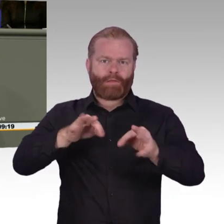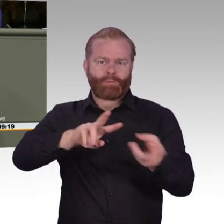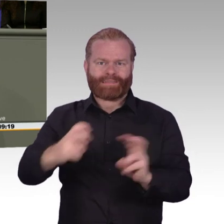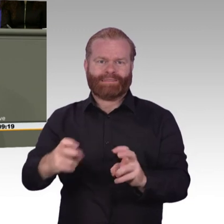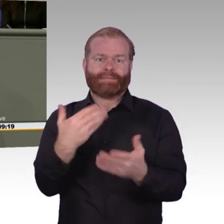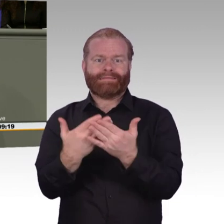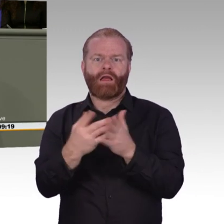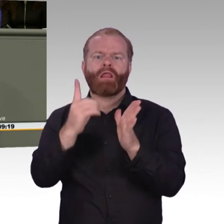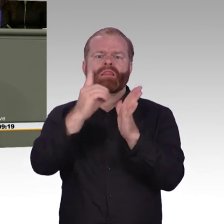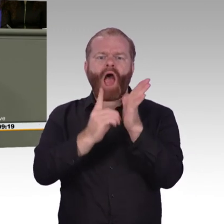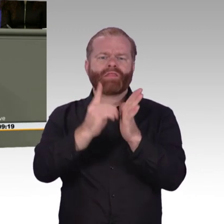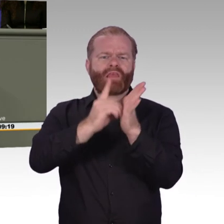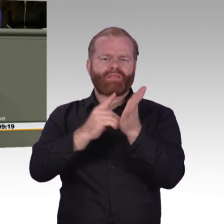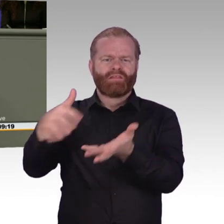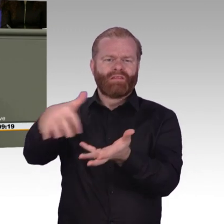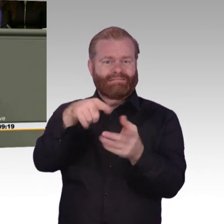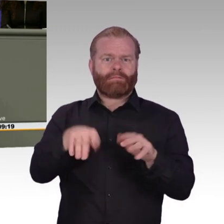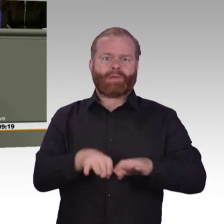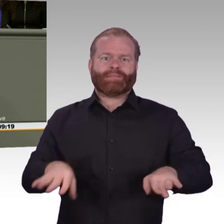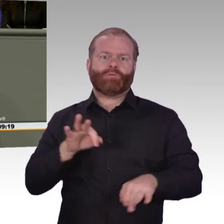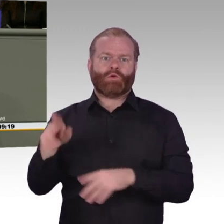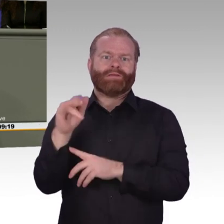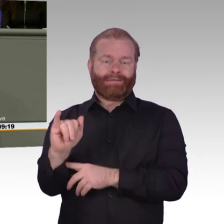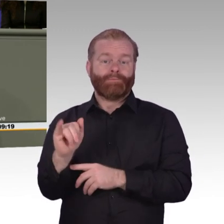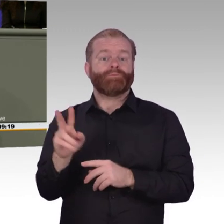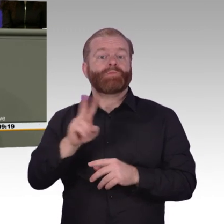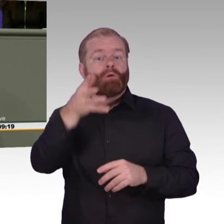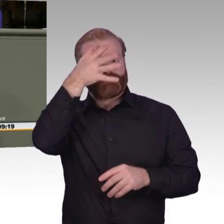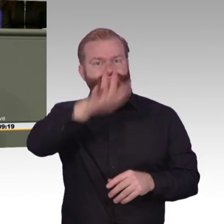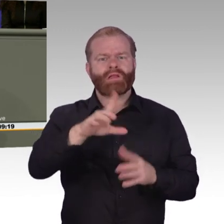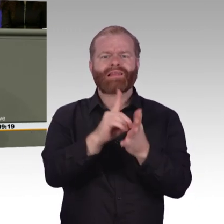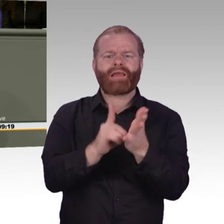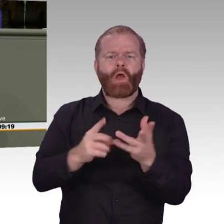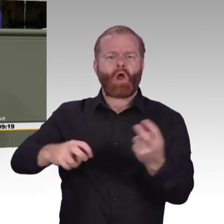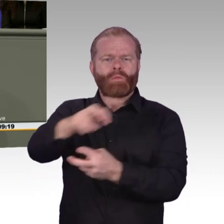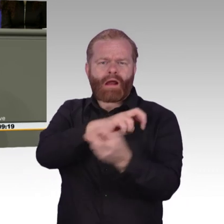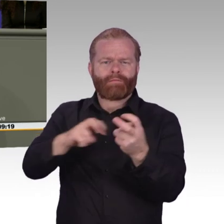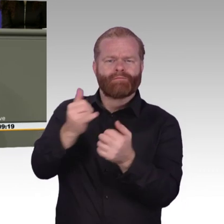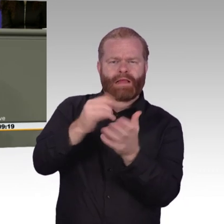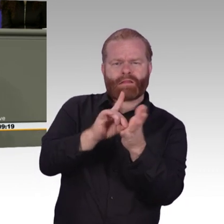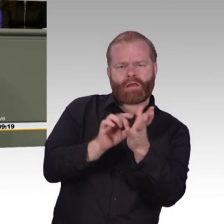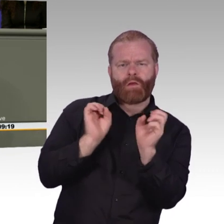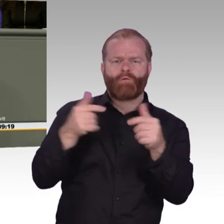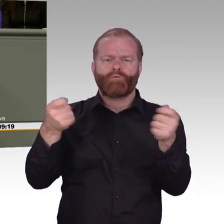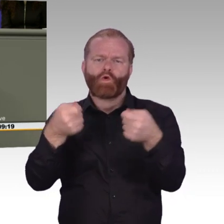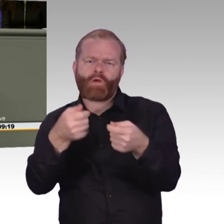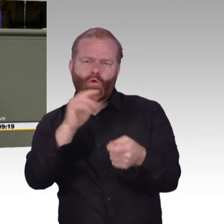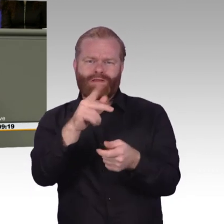einiger weniger Konzerne, vorwiegend aus China und den USA. Und deren anglo-liberalen oder staatlich-autoritären Ansatz